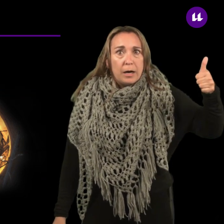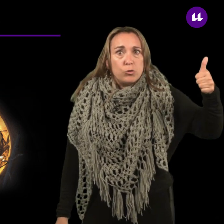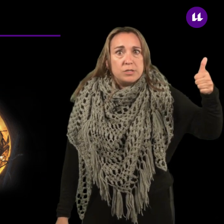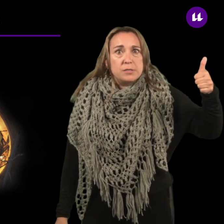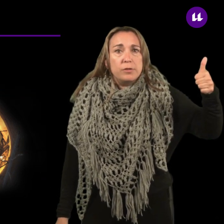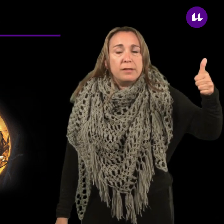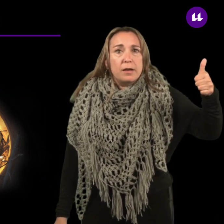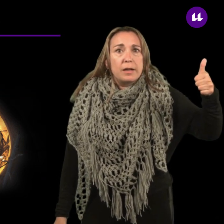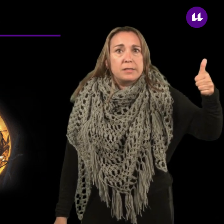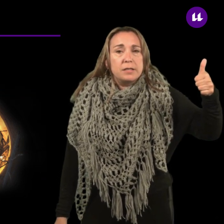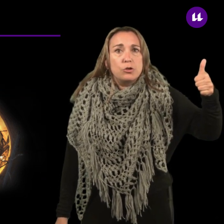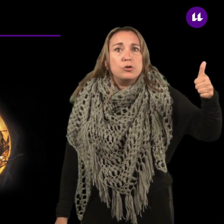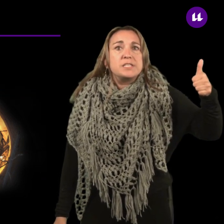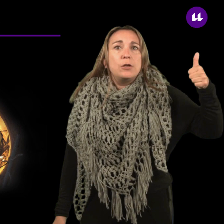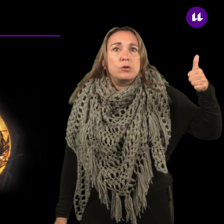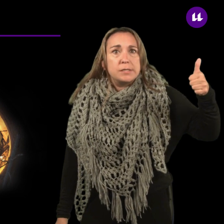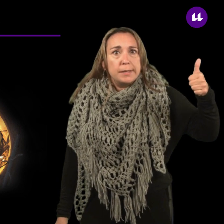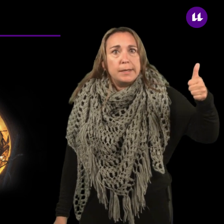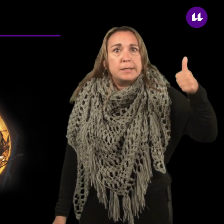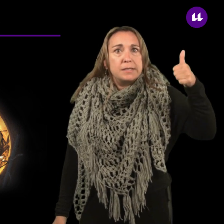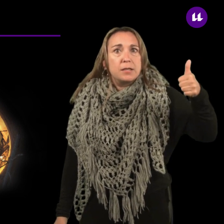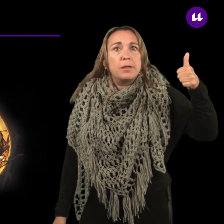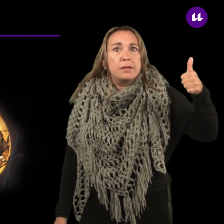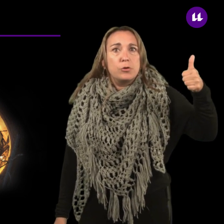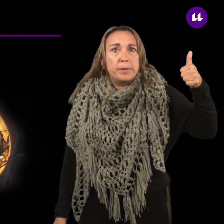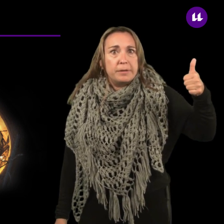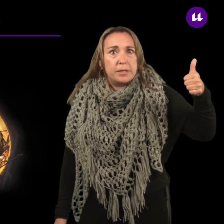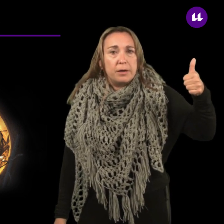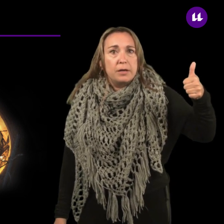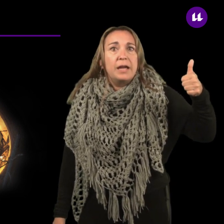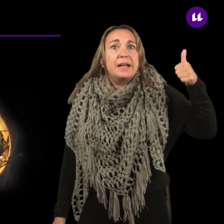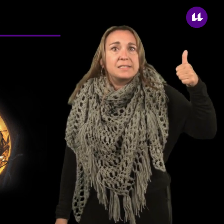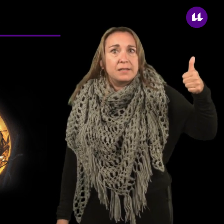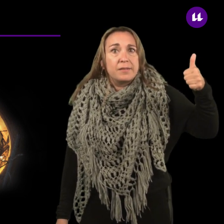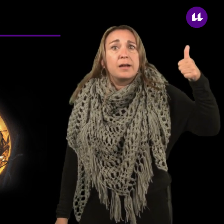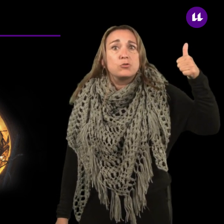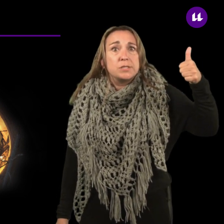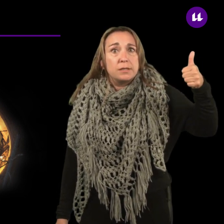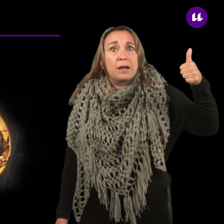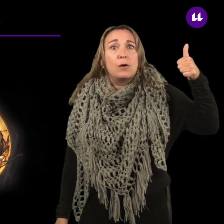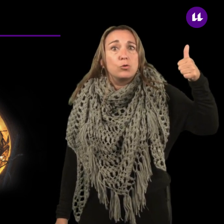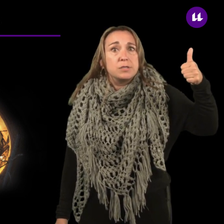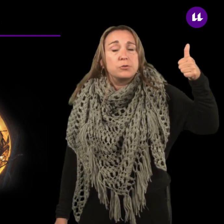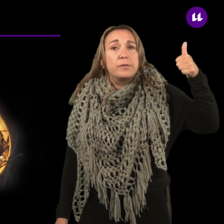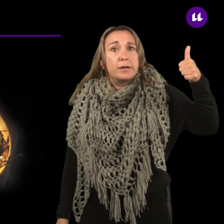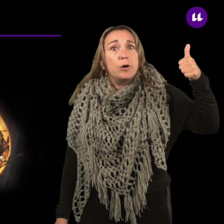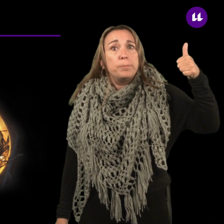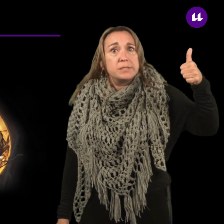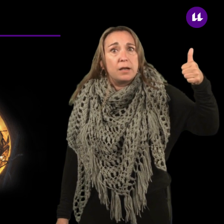Autorización de entrada al recinto si lo exige el sistema de gestión preventiva, en el que se tendrá que solicitar las autorizaciones de trabajo especial.